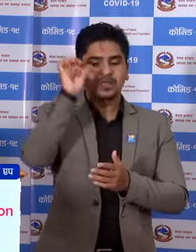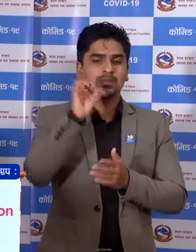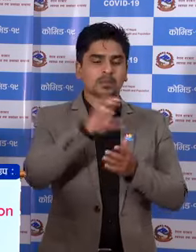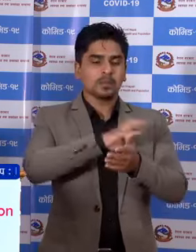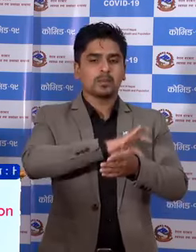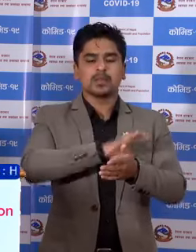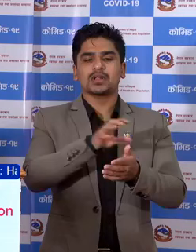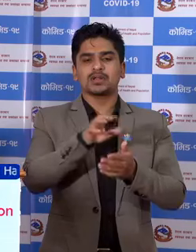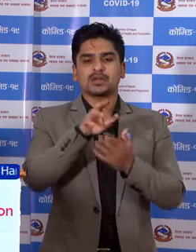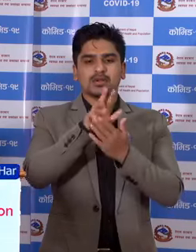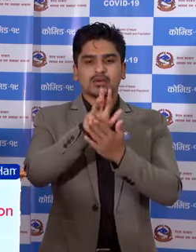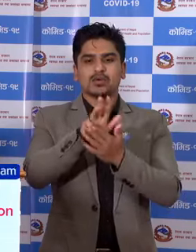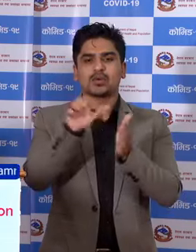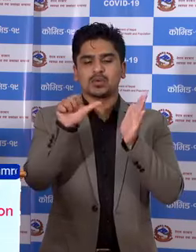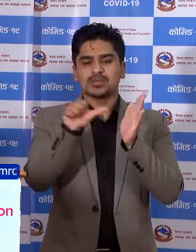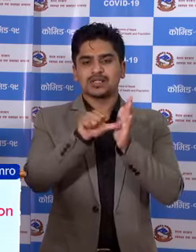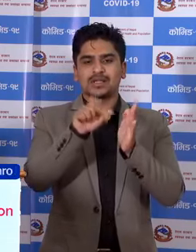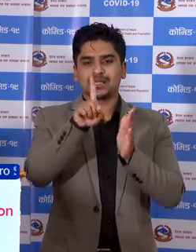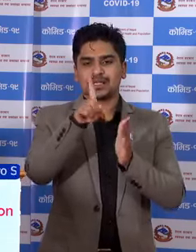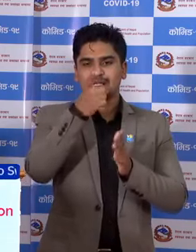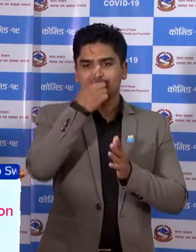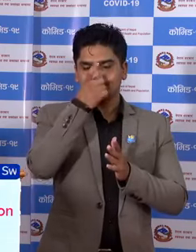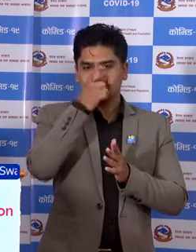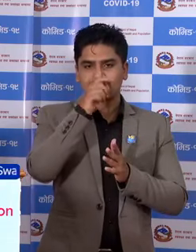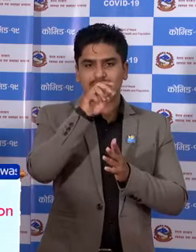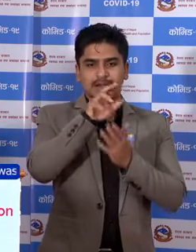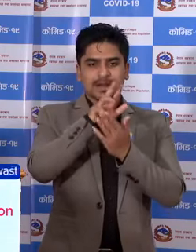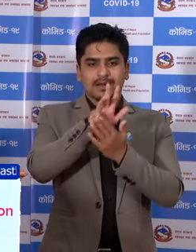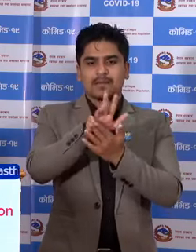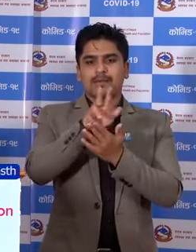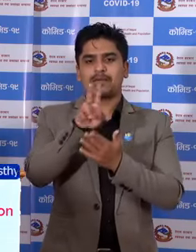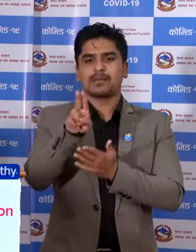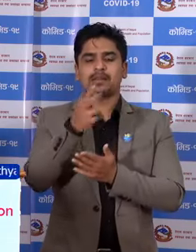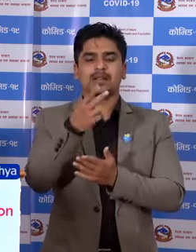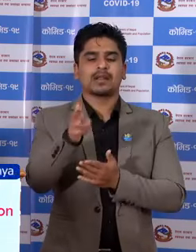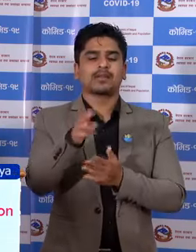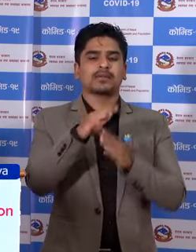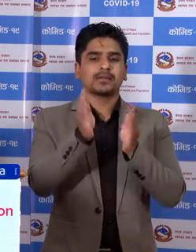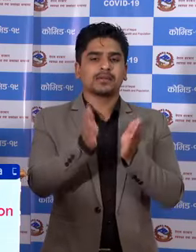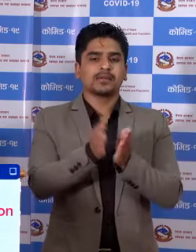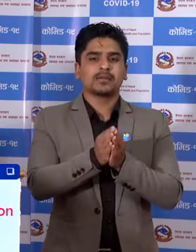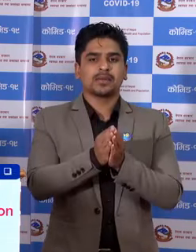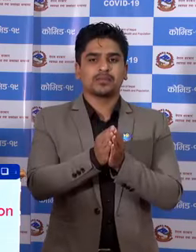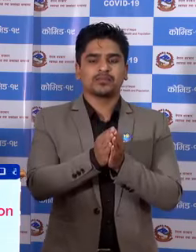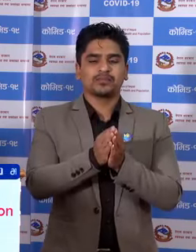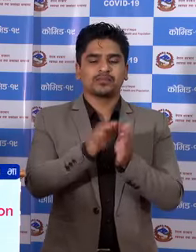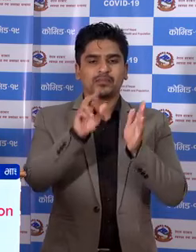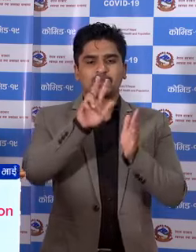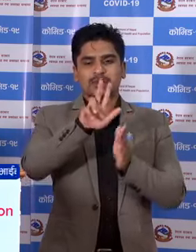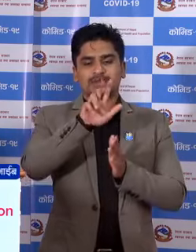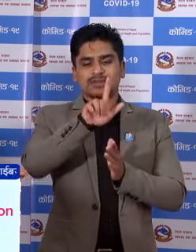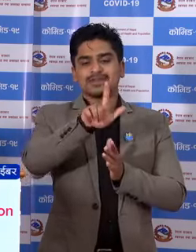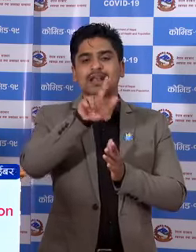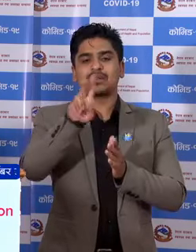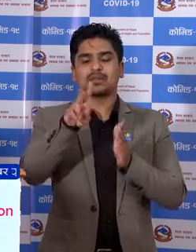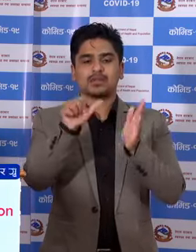को 9 जिल्ला का 1 से 92 जना गरी जम्मा 22 जिल्ला का